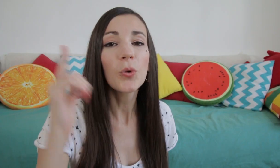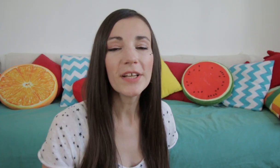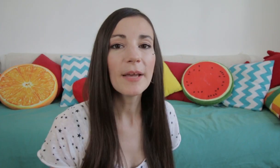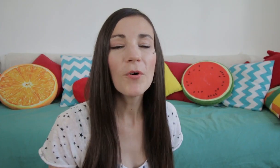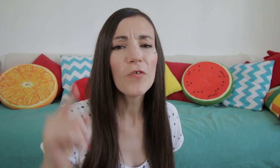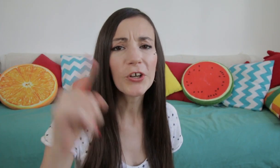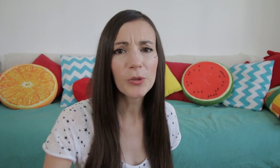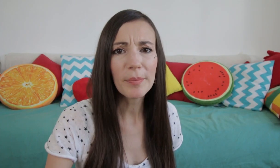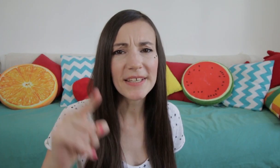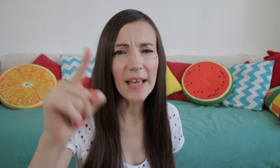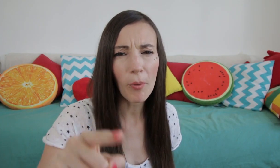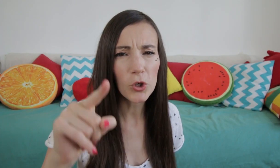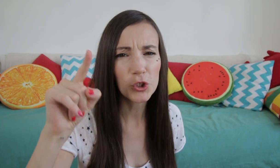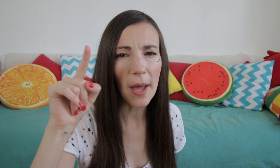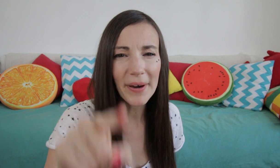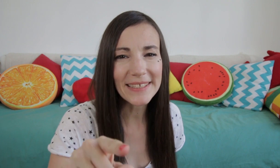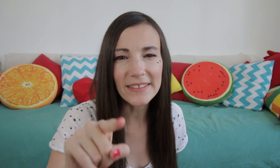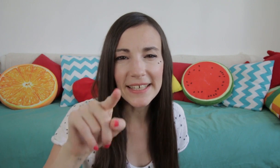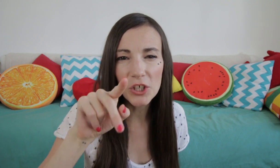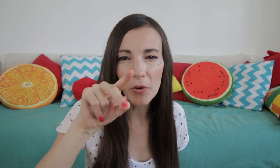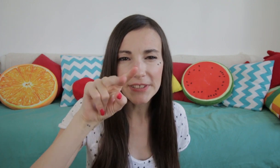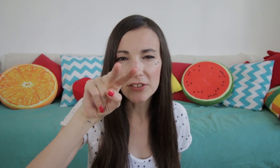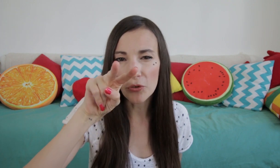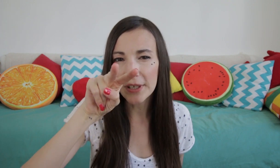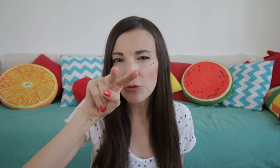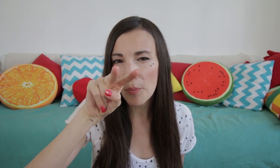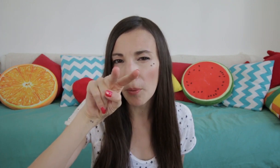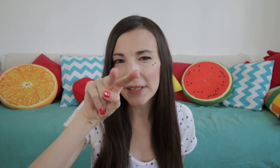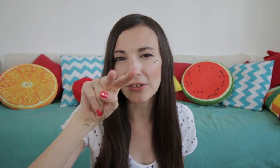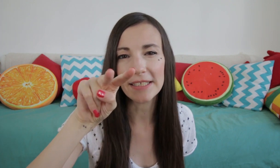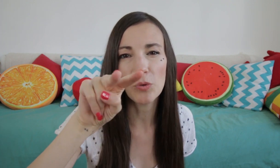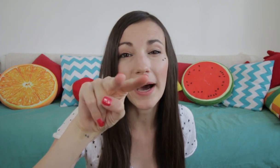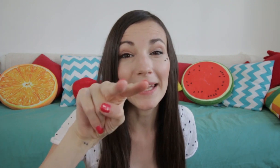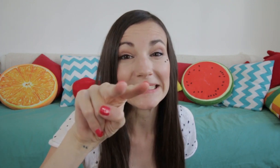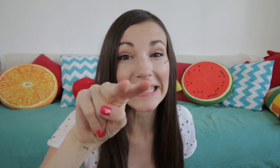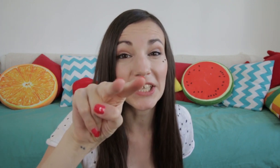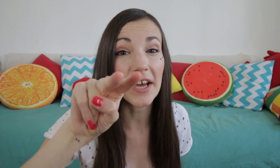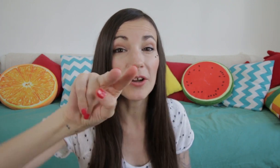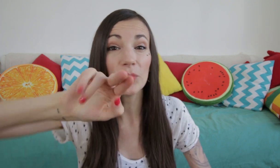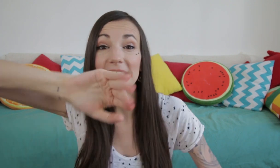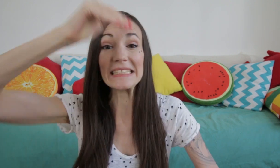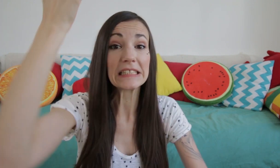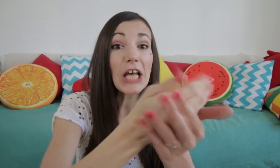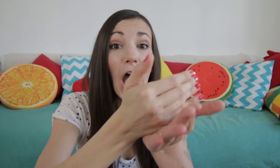Troisième mot. Votre bébé s'approche de la prise et commence à tendre les doigts pour mettre les doigts à l'intérieur et on lui dit stop.